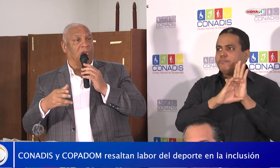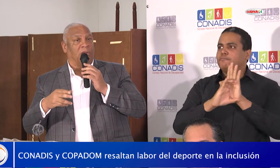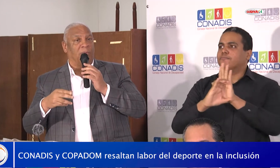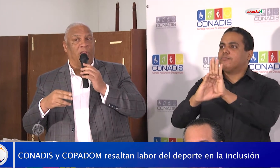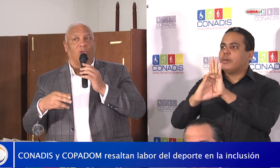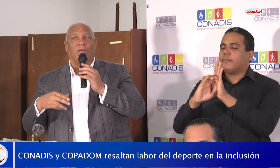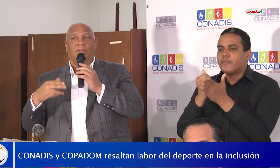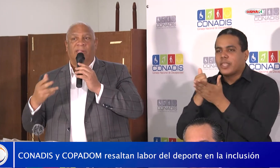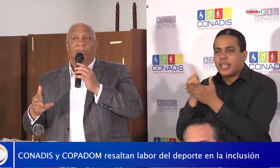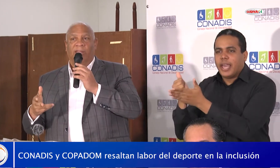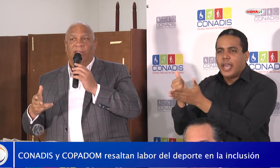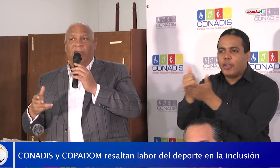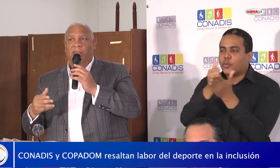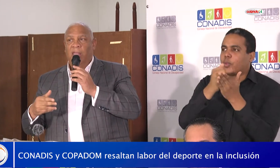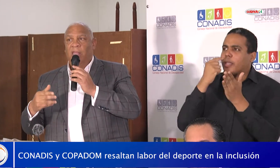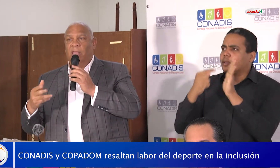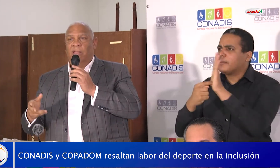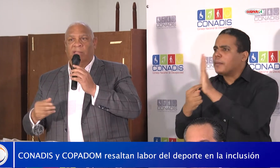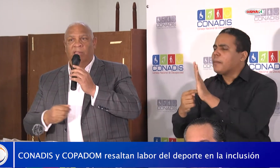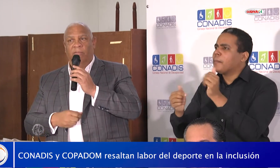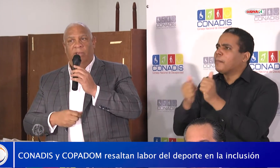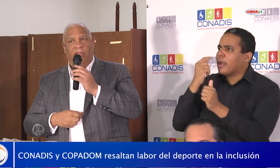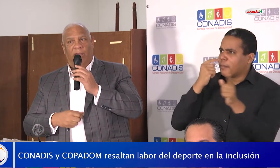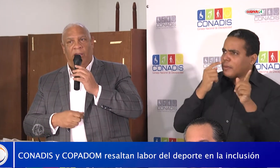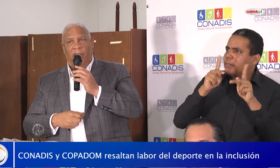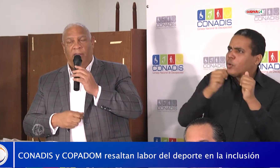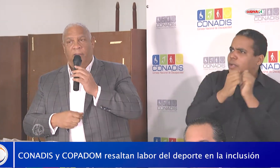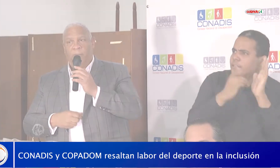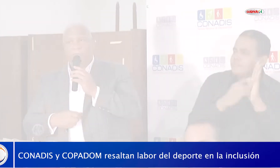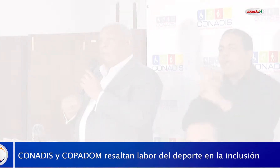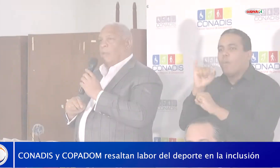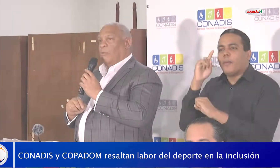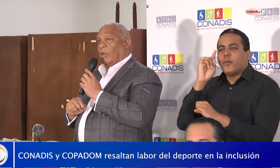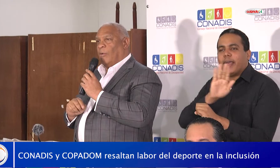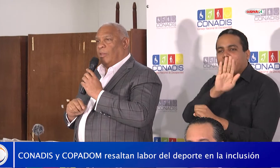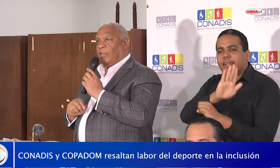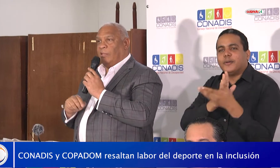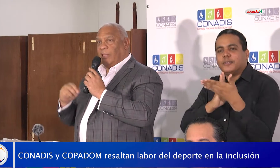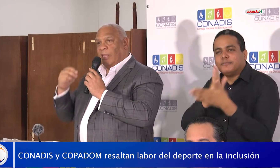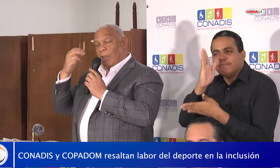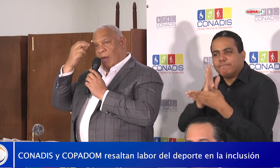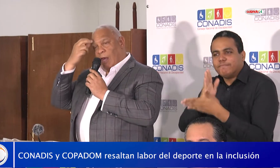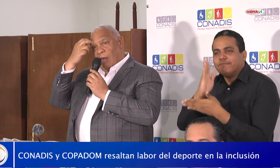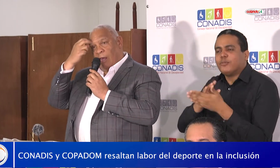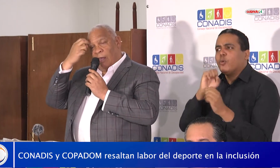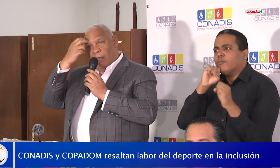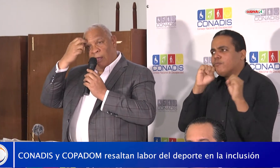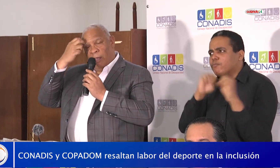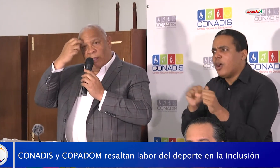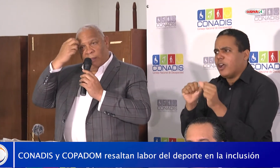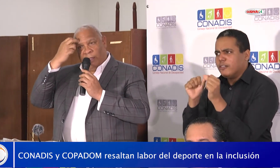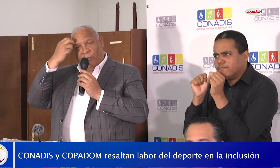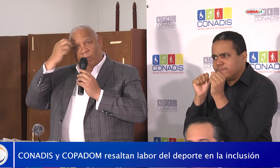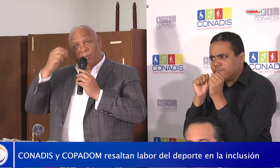ese proceso, repito, de visibilizar y de sensibilizar a la gente. Yo acabo de asistir a la